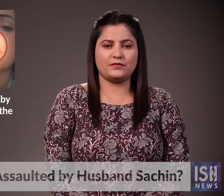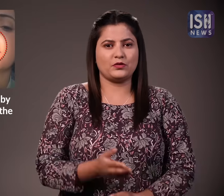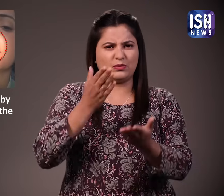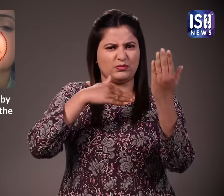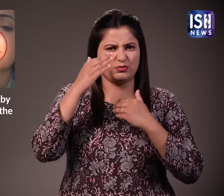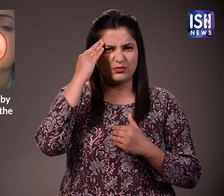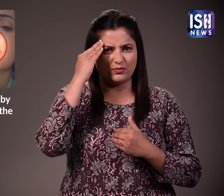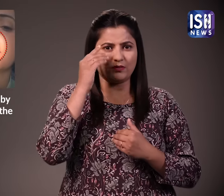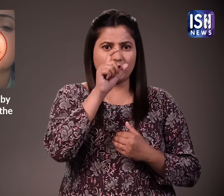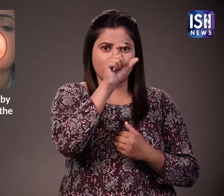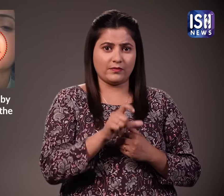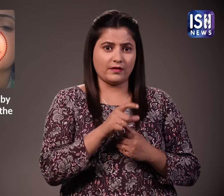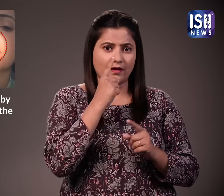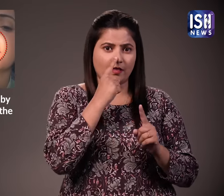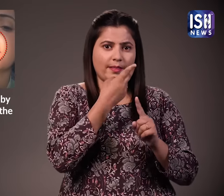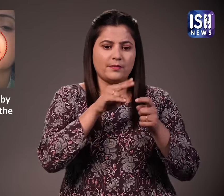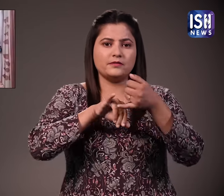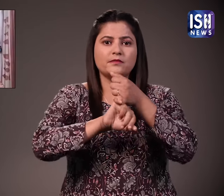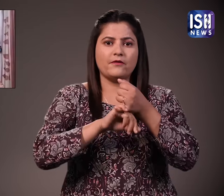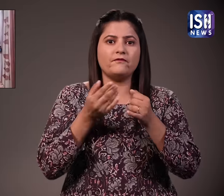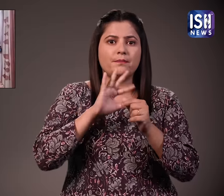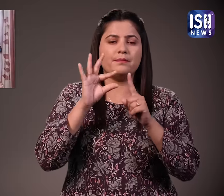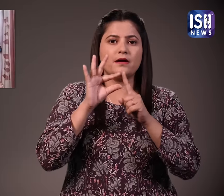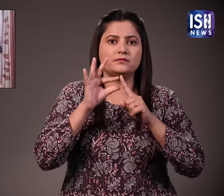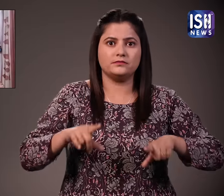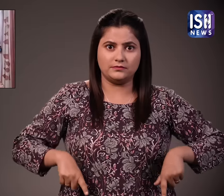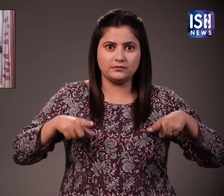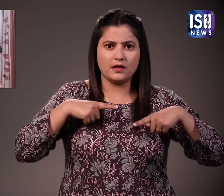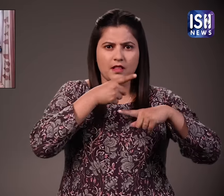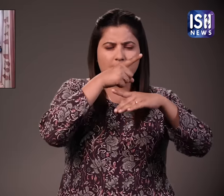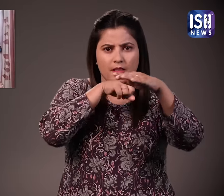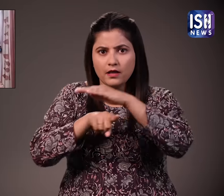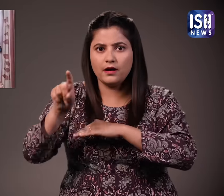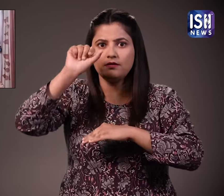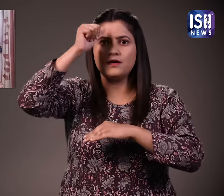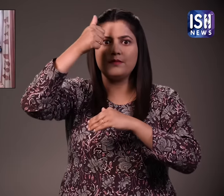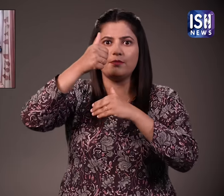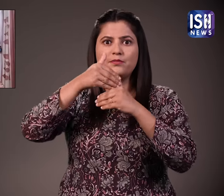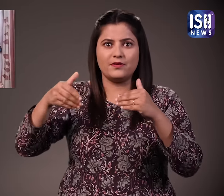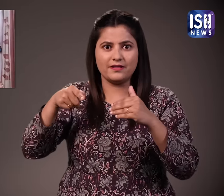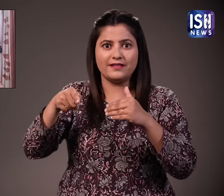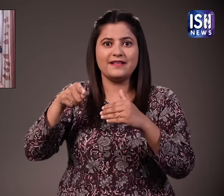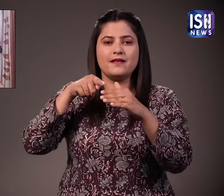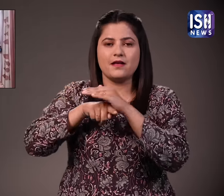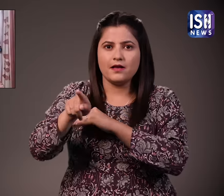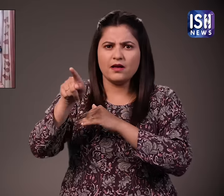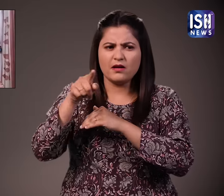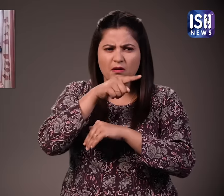अवेद रूप से भारत में गुशने वाली पाकिस्तानी महिला सीमा हैदर के बारे में तो आप सबी जानते हैं वो